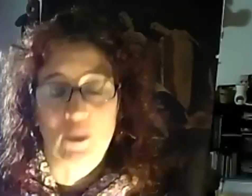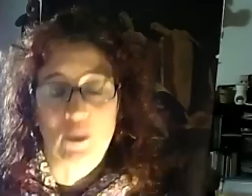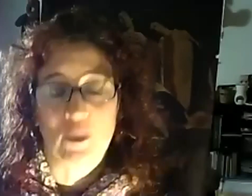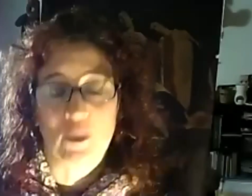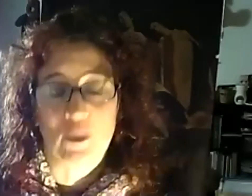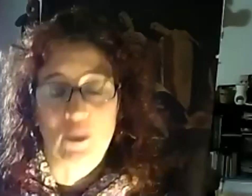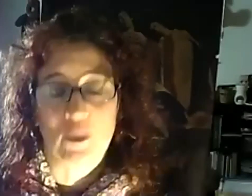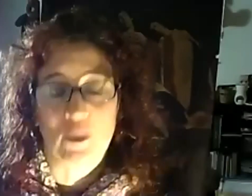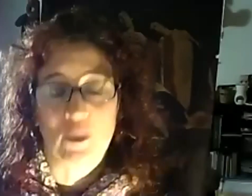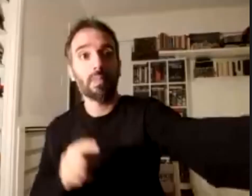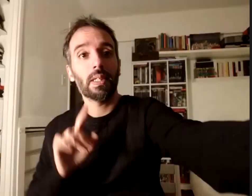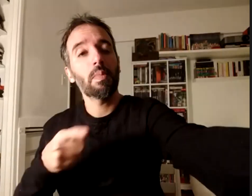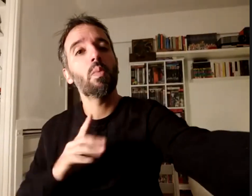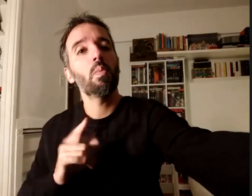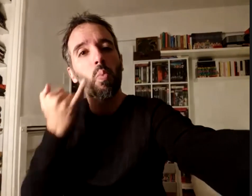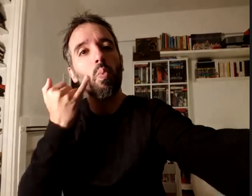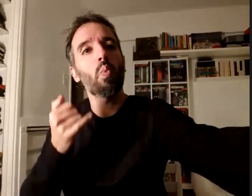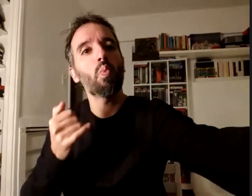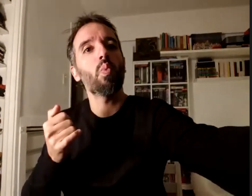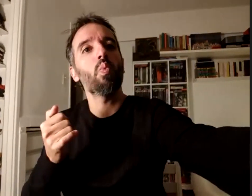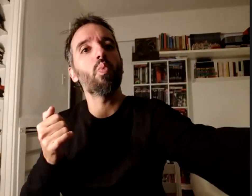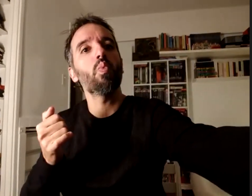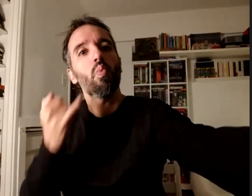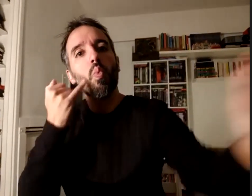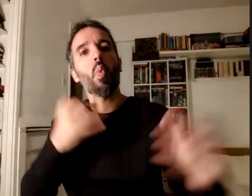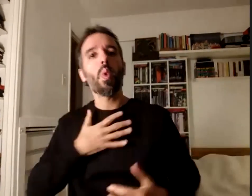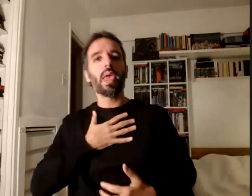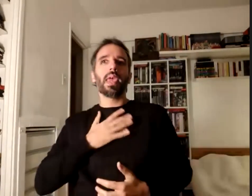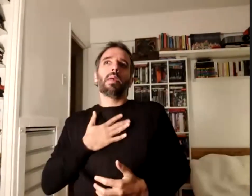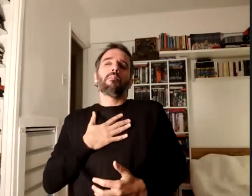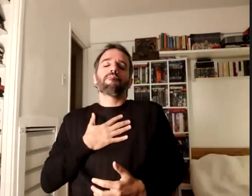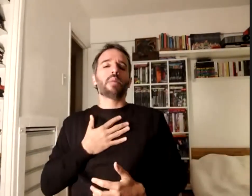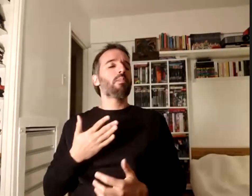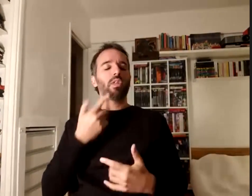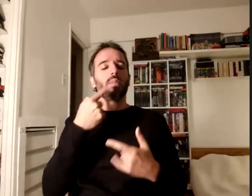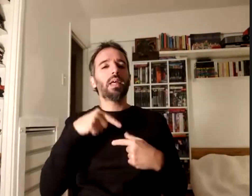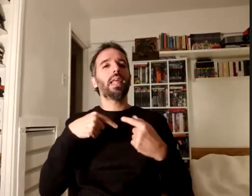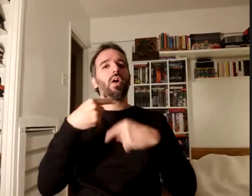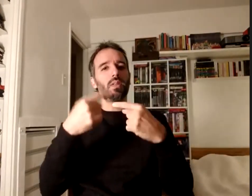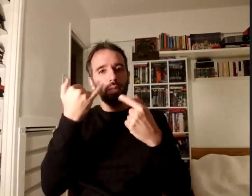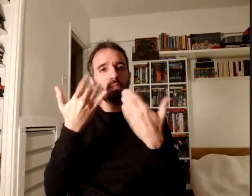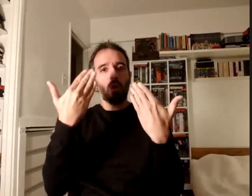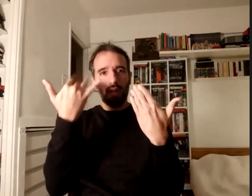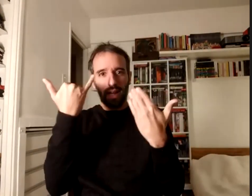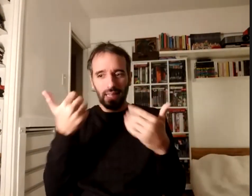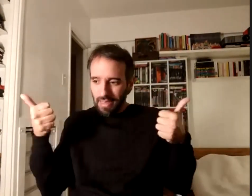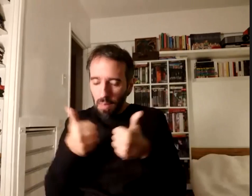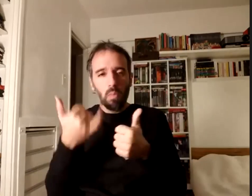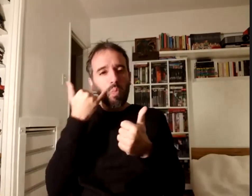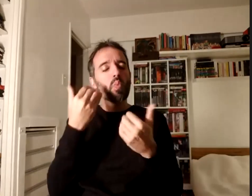emocionada por esta posibilidad que tenemos de estar acá muy agradecida como dijo Marina